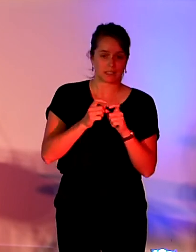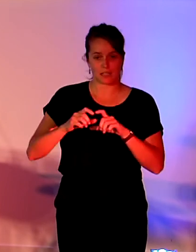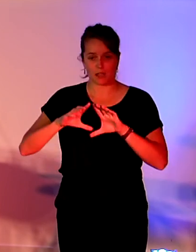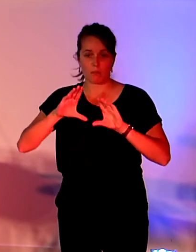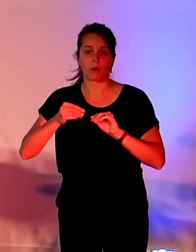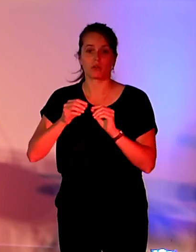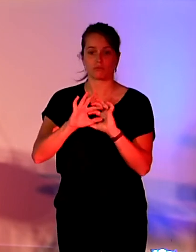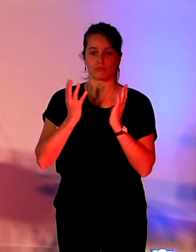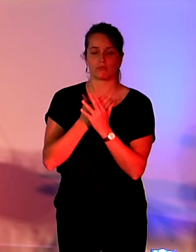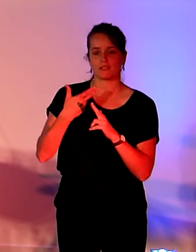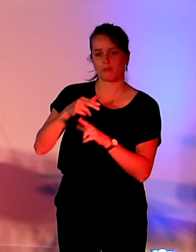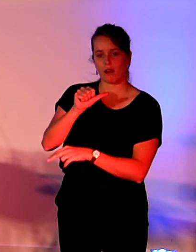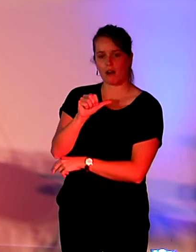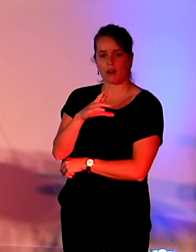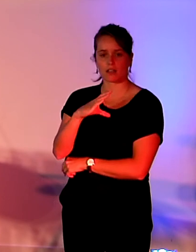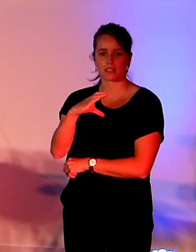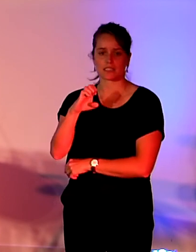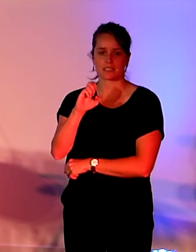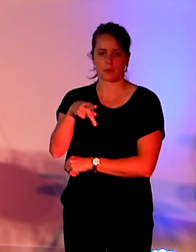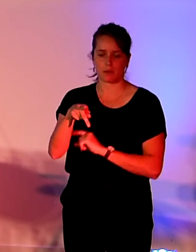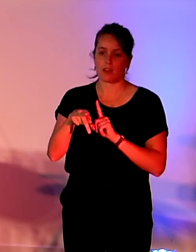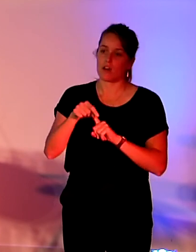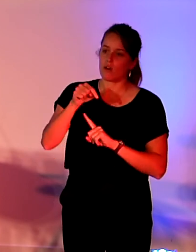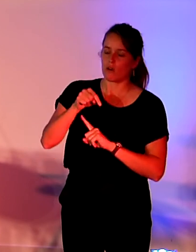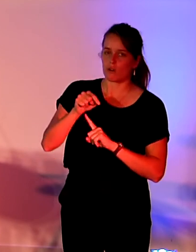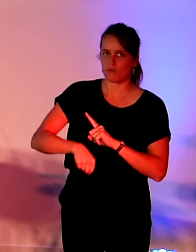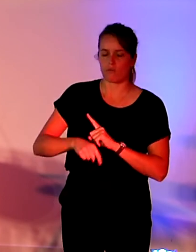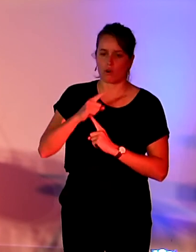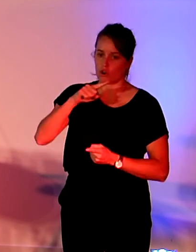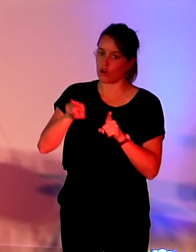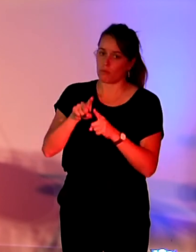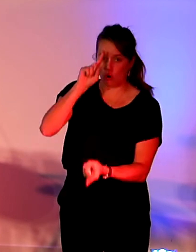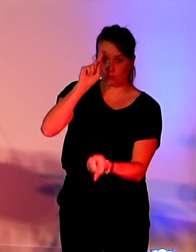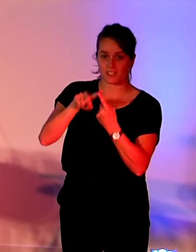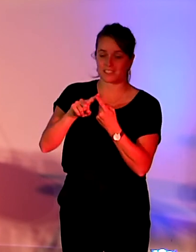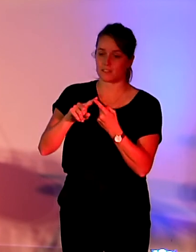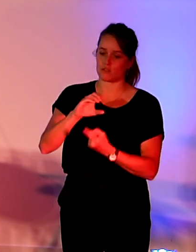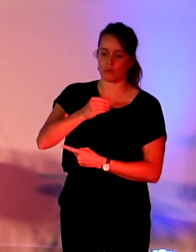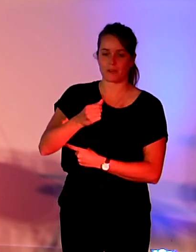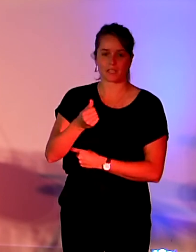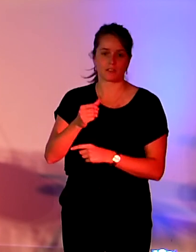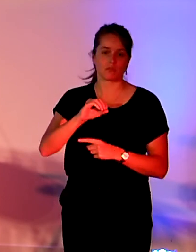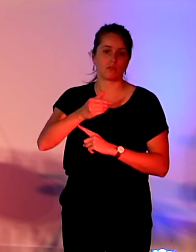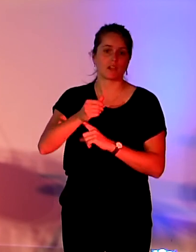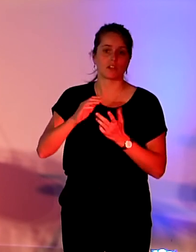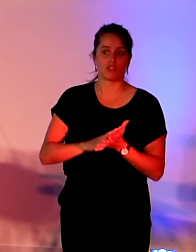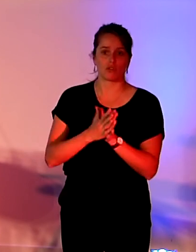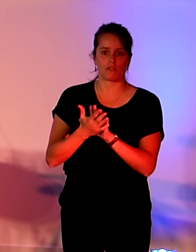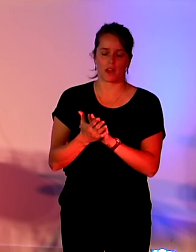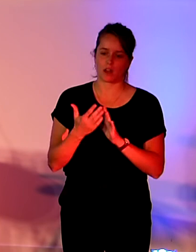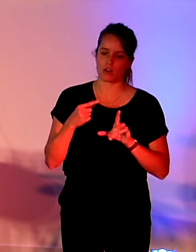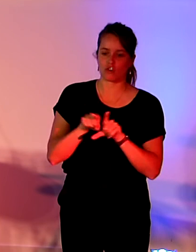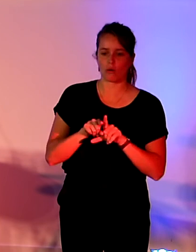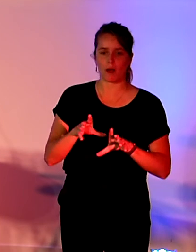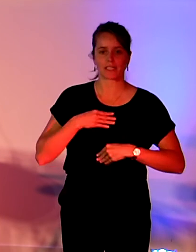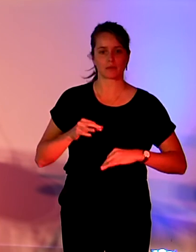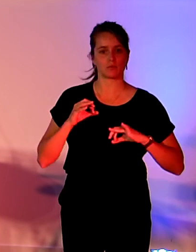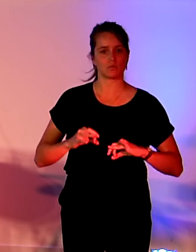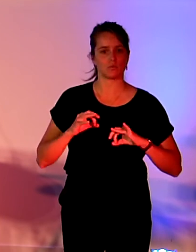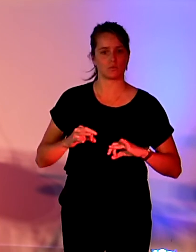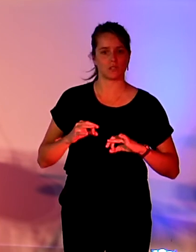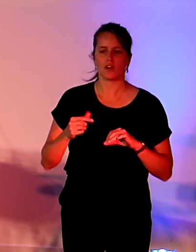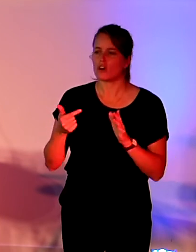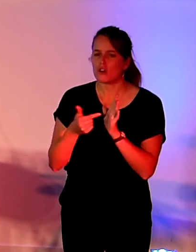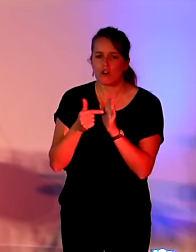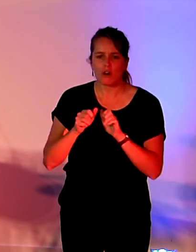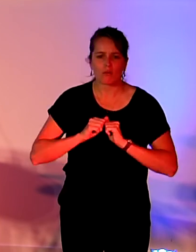numérique soutenable qui est paru en décembre 2020. Donc voilà, les